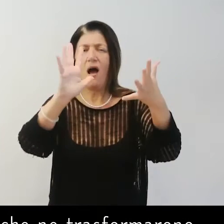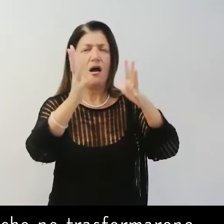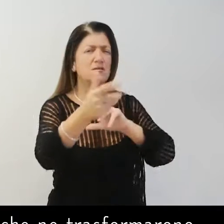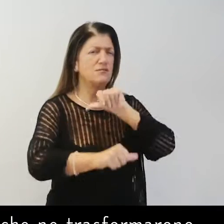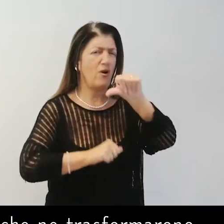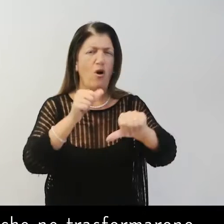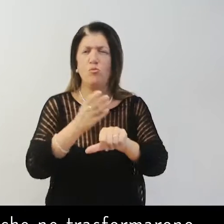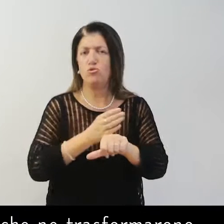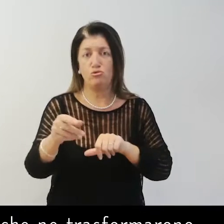'impianto.